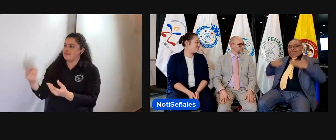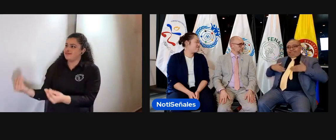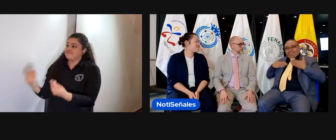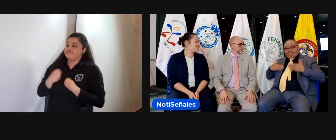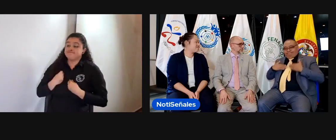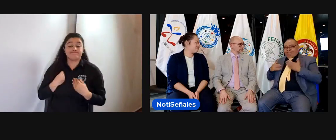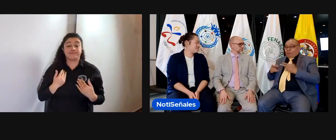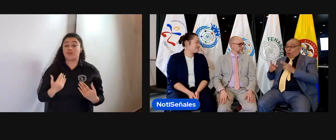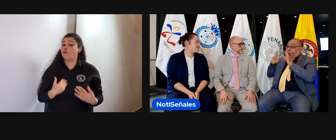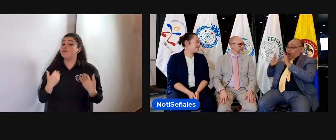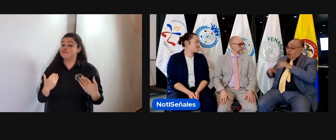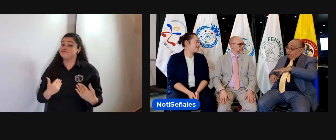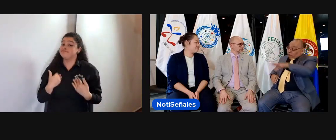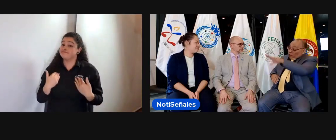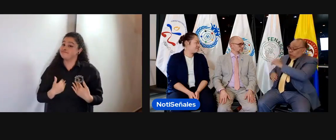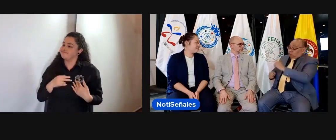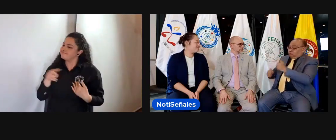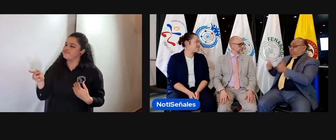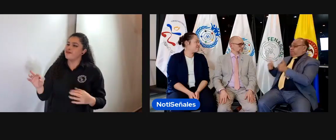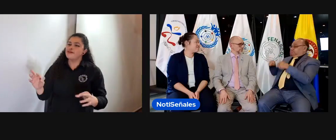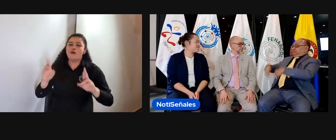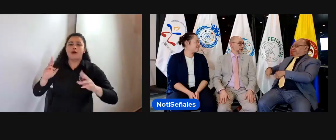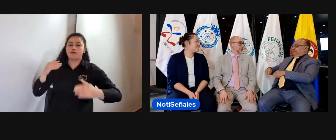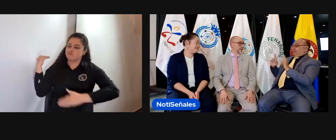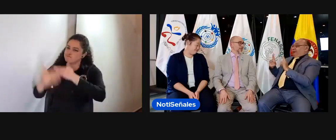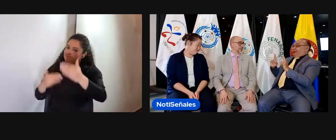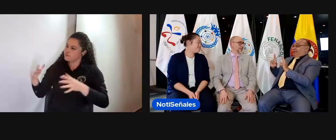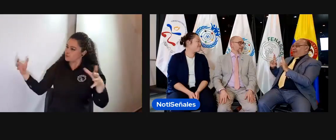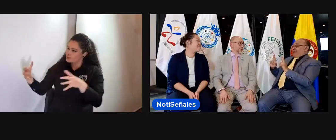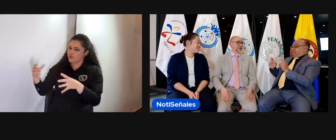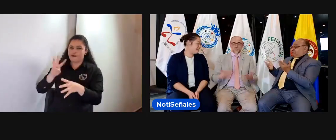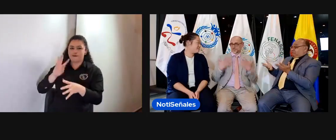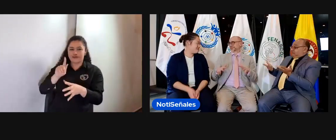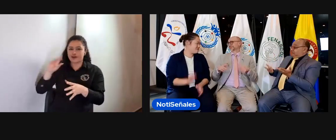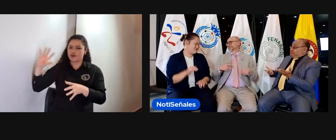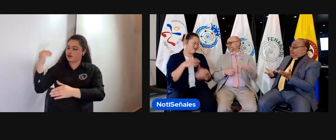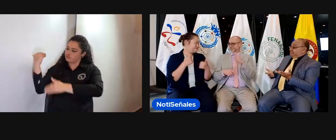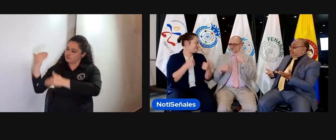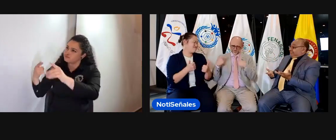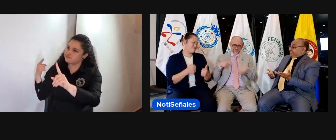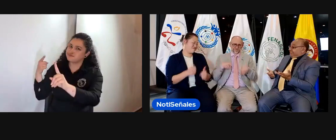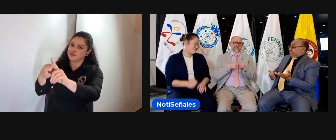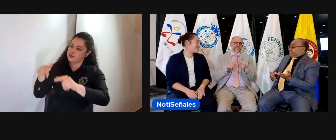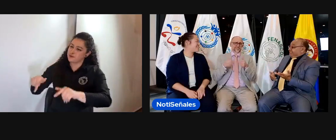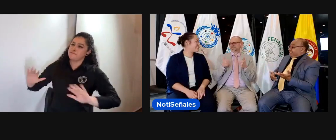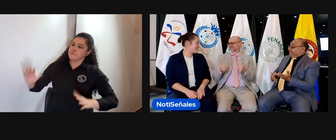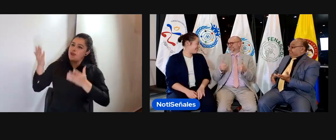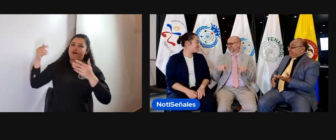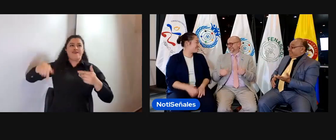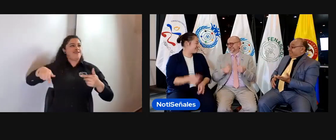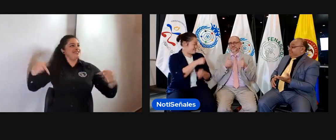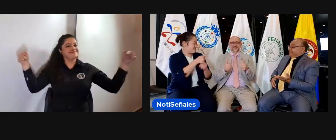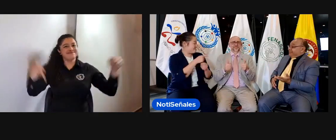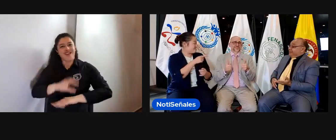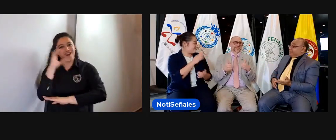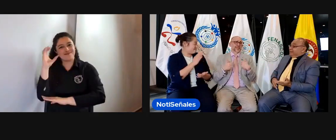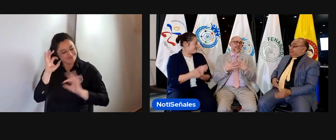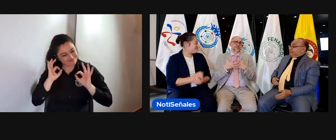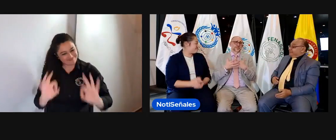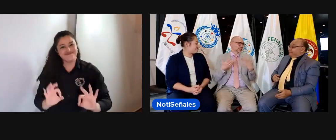me pone muy feliz, muy alegre, el hecho que ustedes estén aquí, que puedan llevar su junta aquí en este país. Claro que sí, para nosotros también